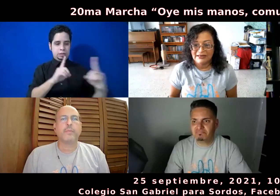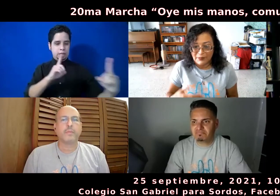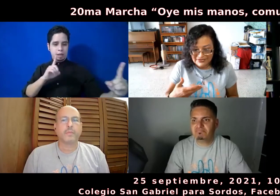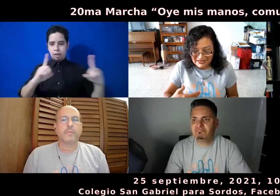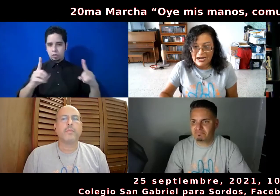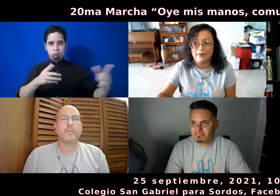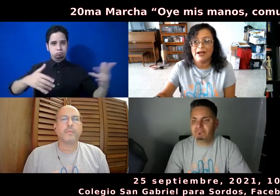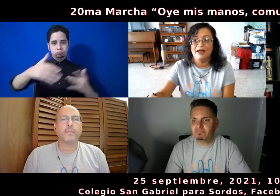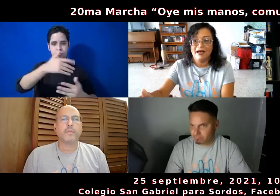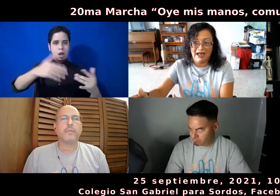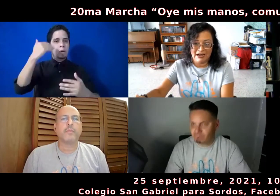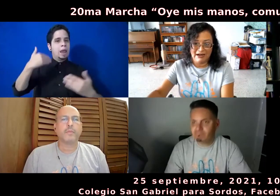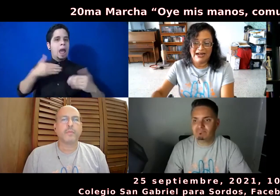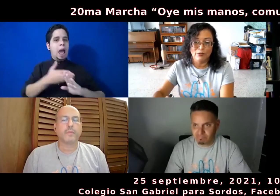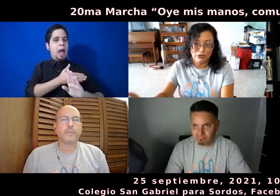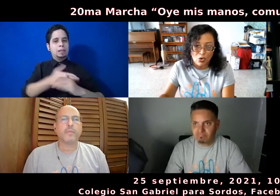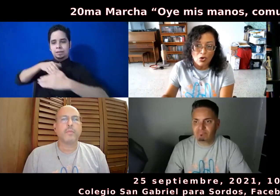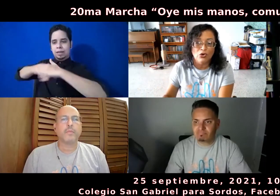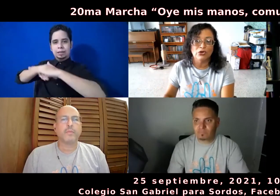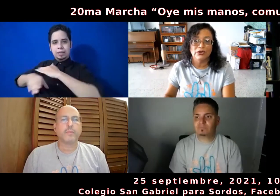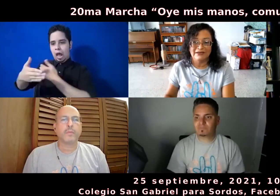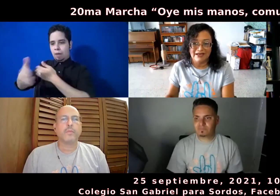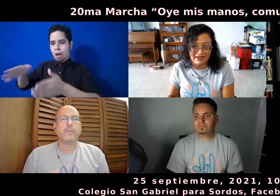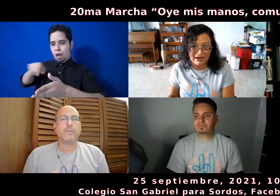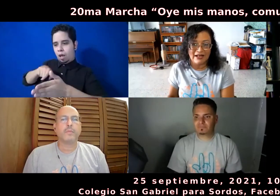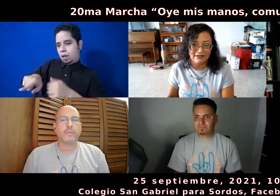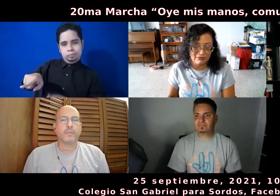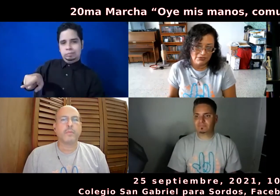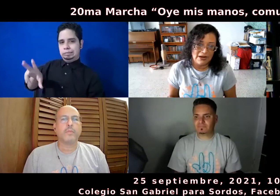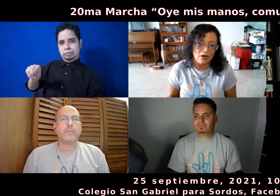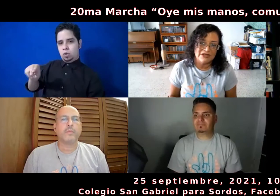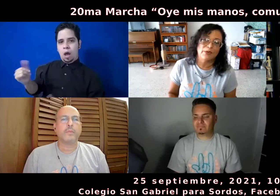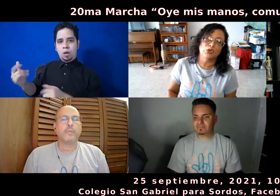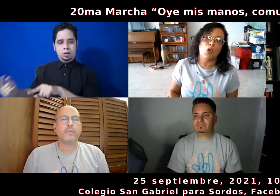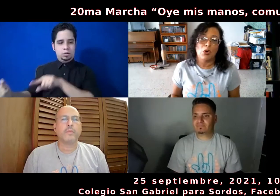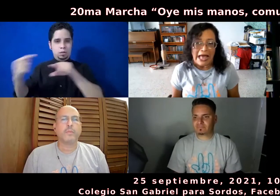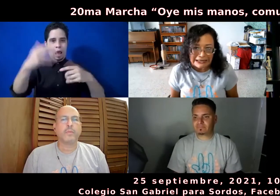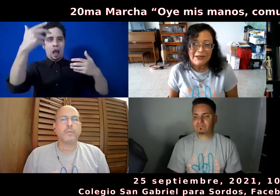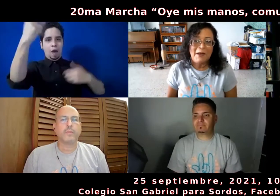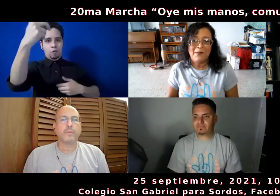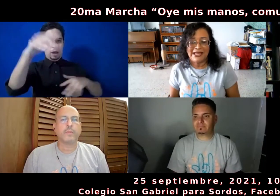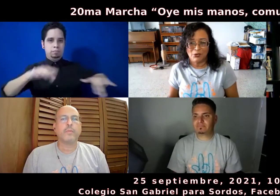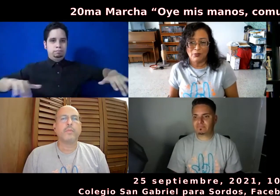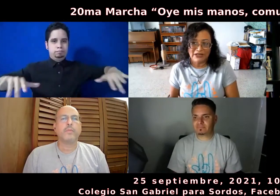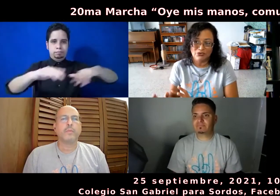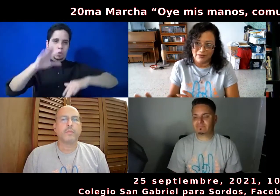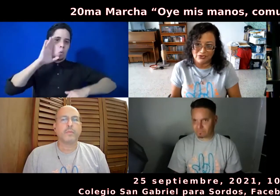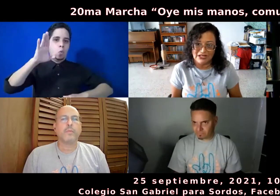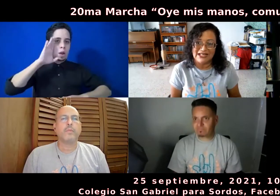Antes, pues se entraba al auditorio y se hacían las, tú sabes, las cosas protocolar, pero pues, tú sabes, eso se está